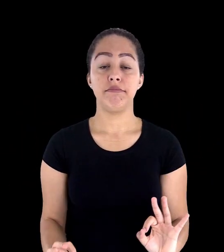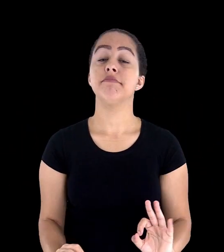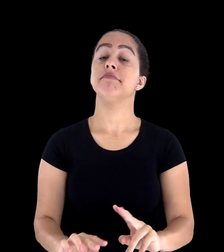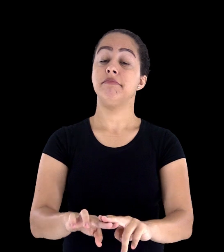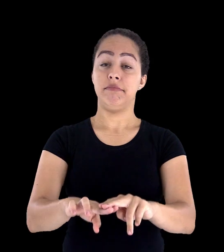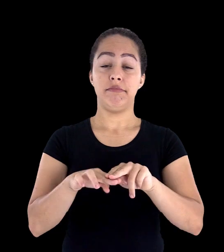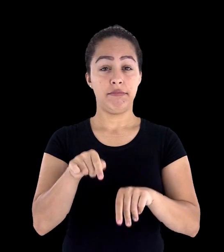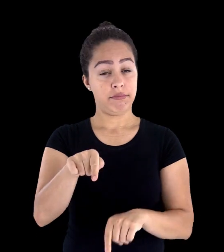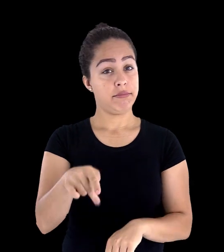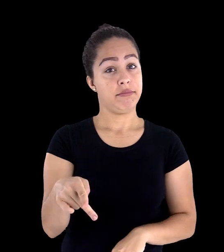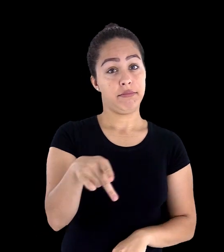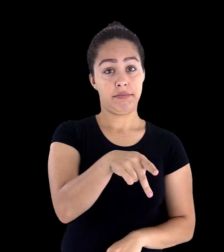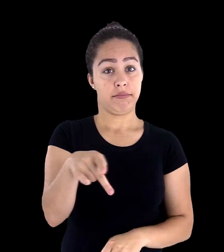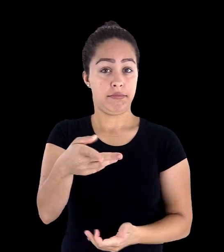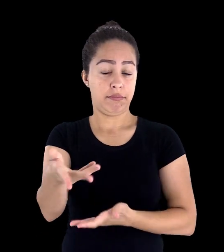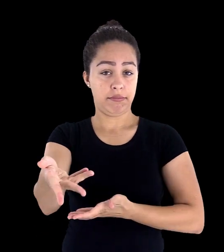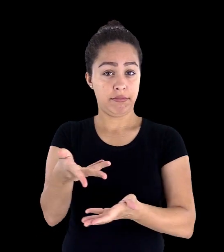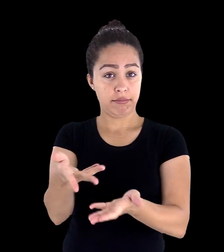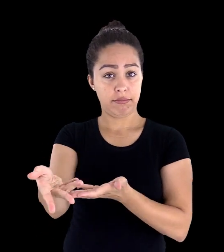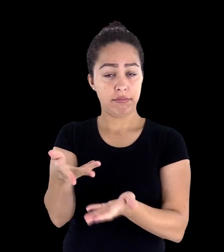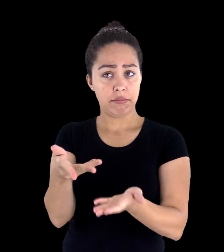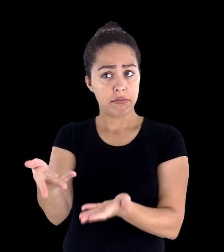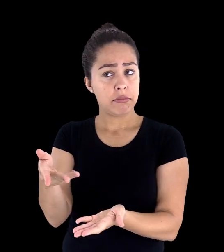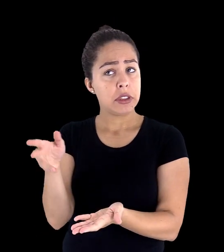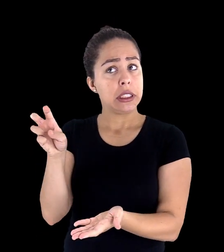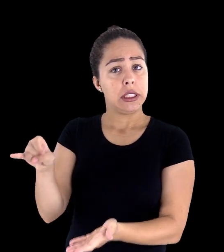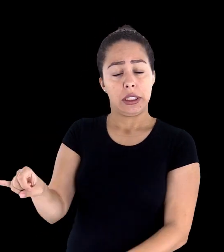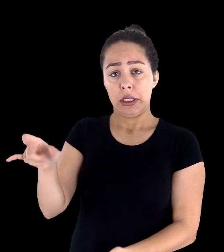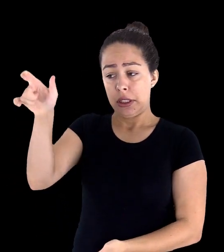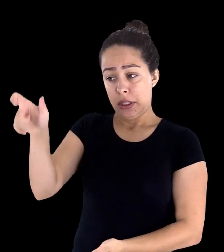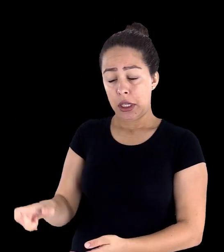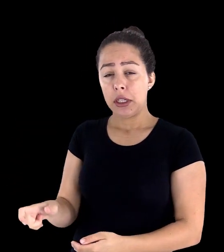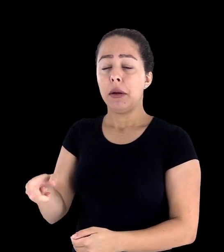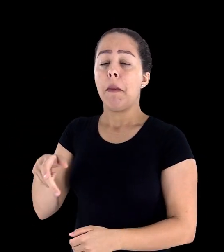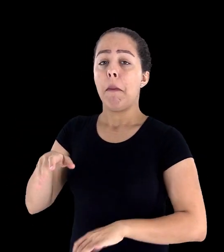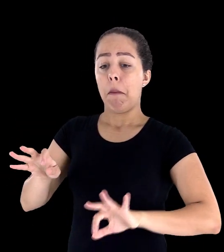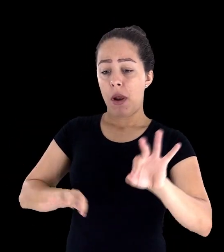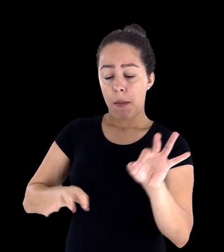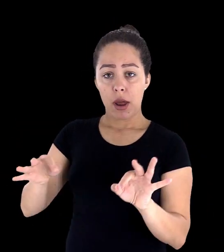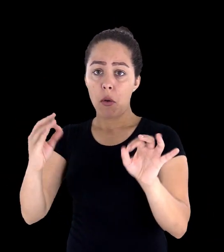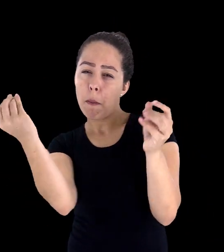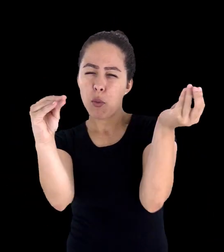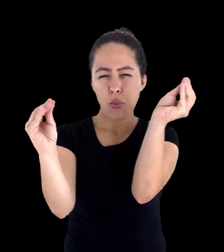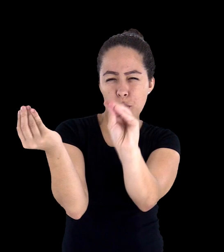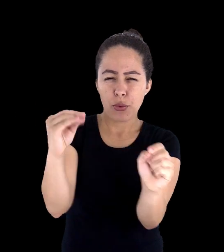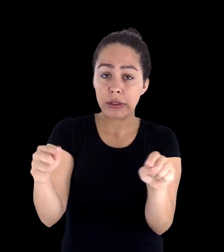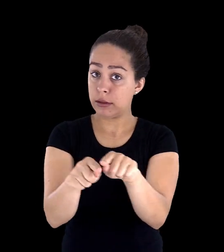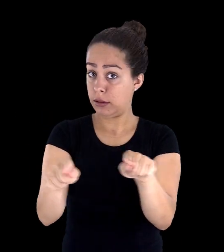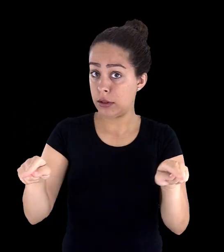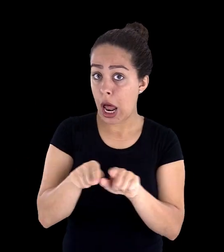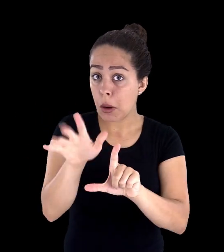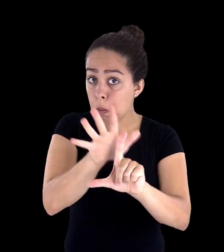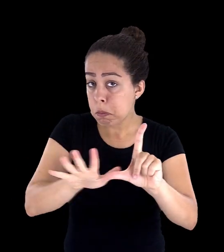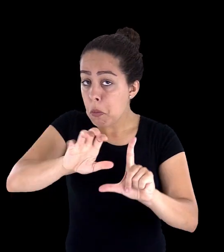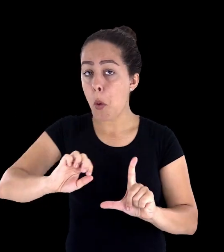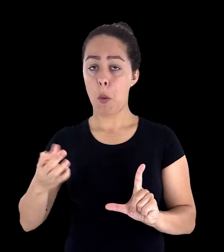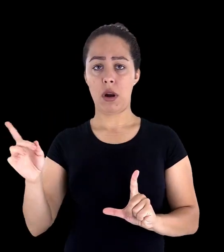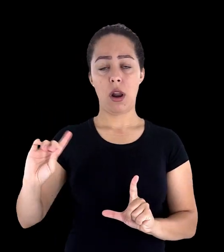então nessa fase o professor mediador tenha sido ele ou não que preparou essa sala, ele inicia um